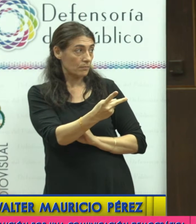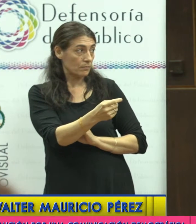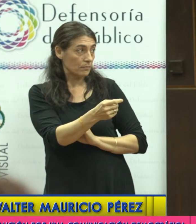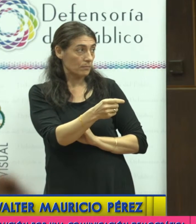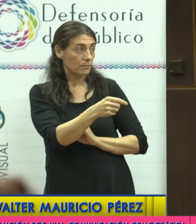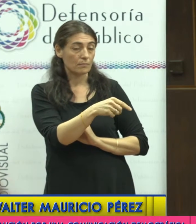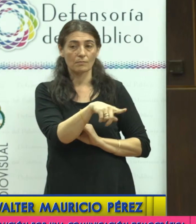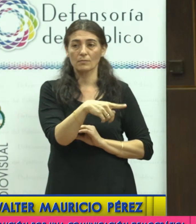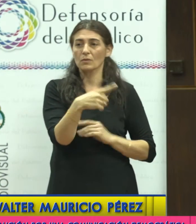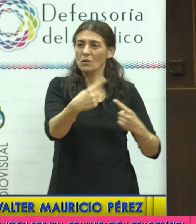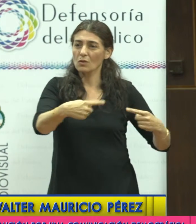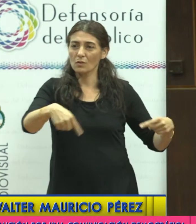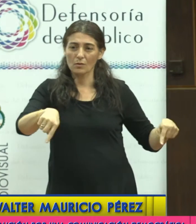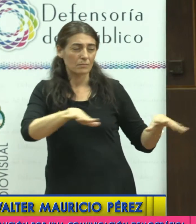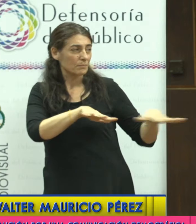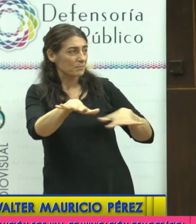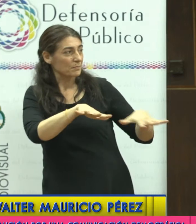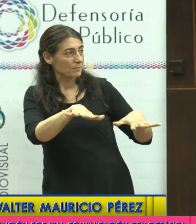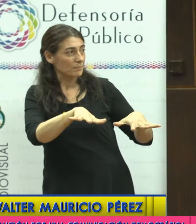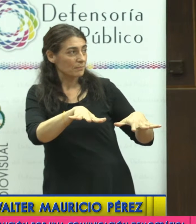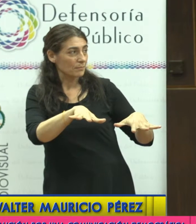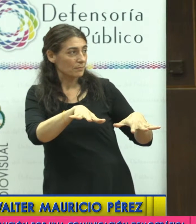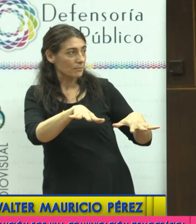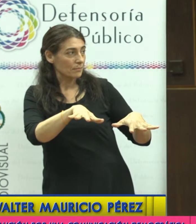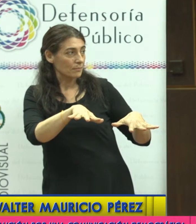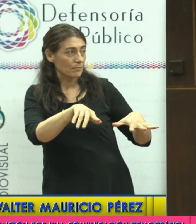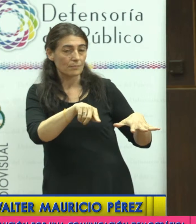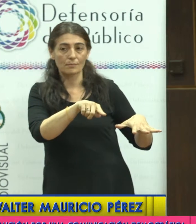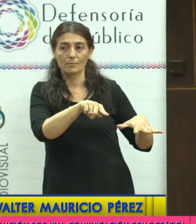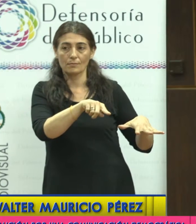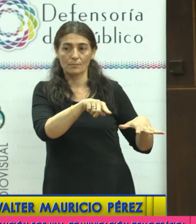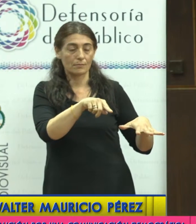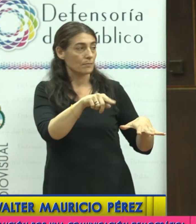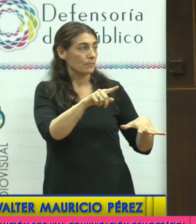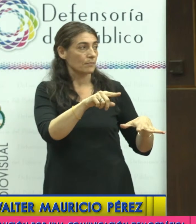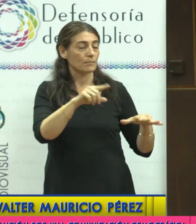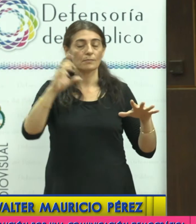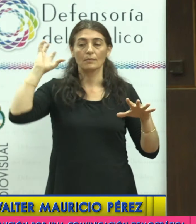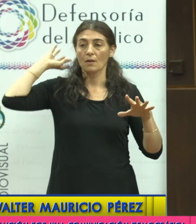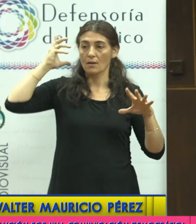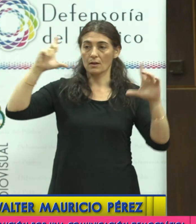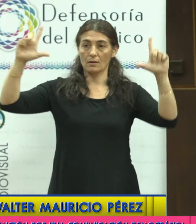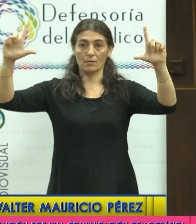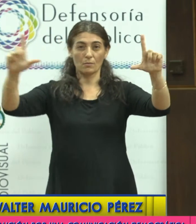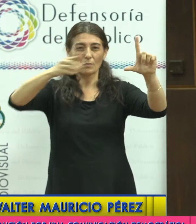absurdos como la asignación de una frecuencia a una escuela que es una